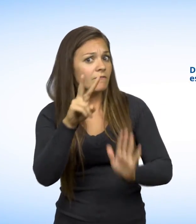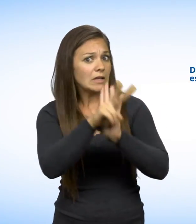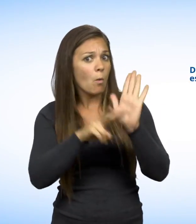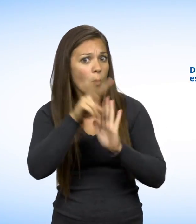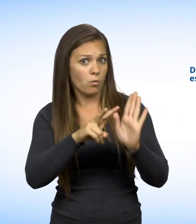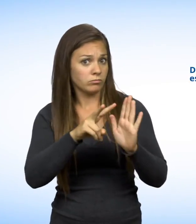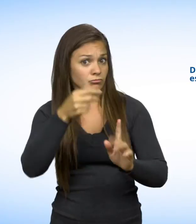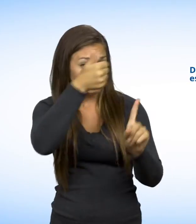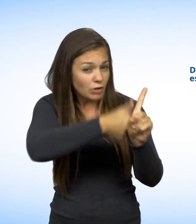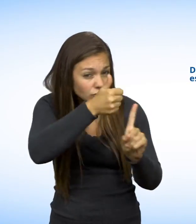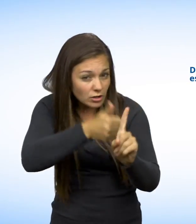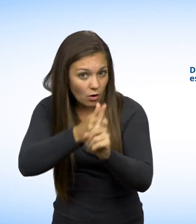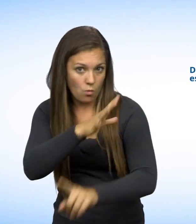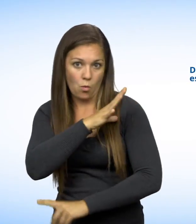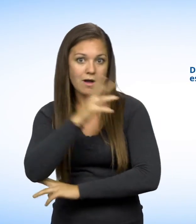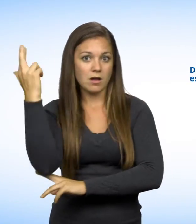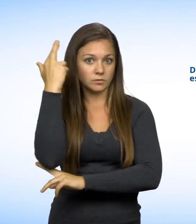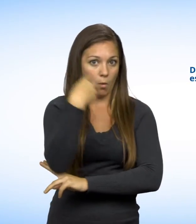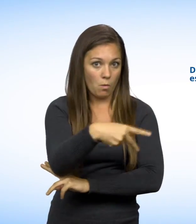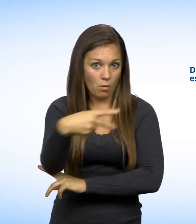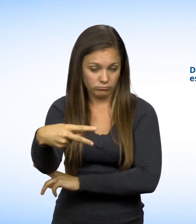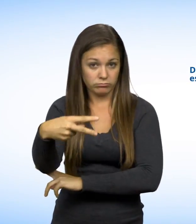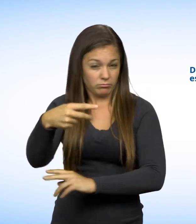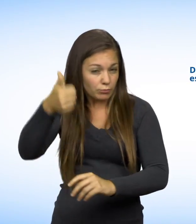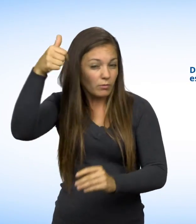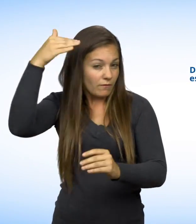Consultez nos capsules vidéo sur chacun de ces domaines pour en savoir plus.